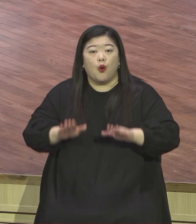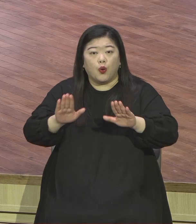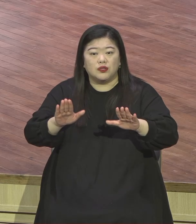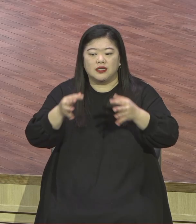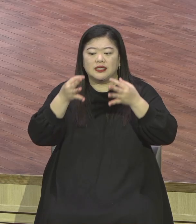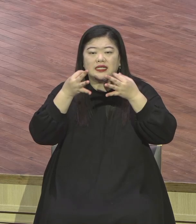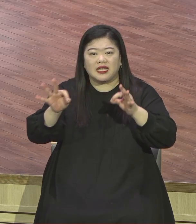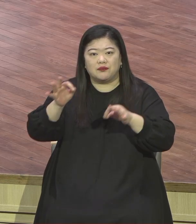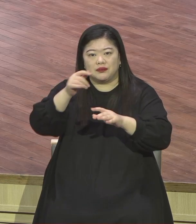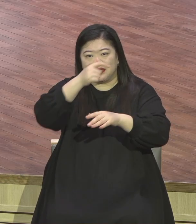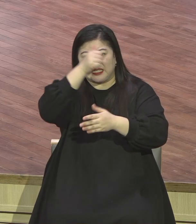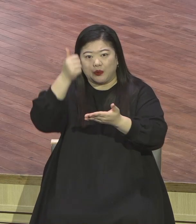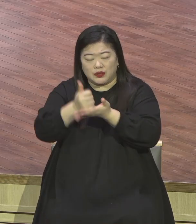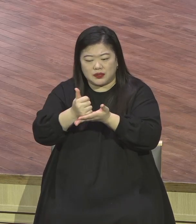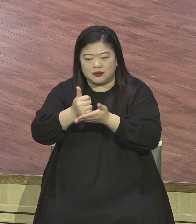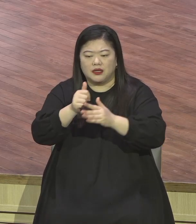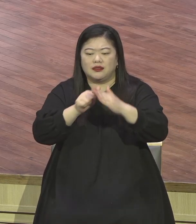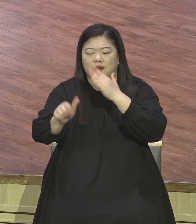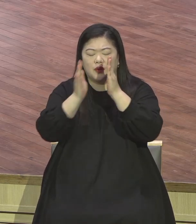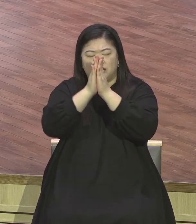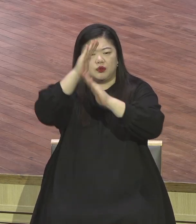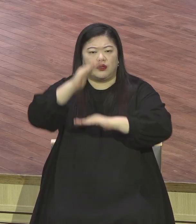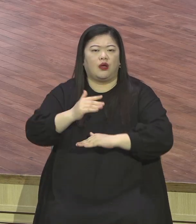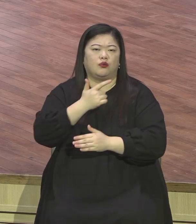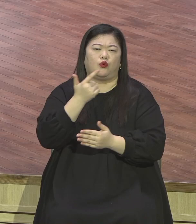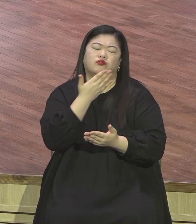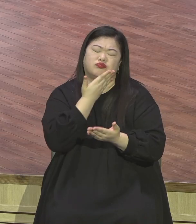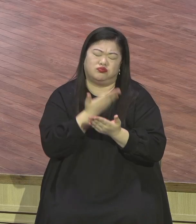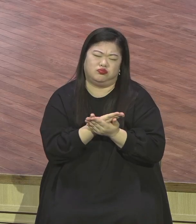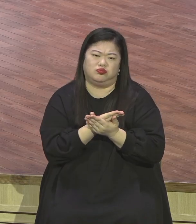그대로 그대로 완전 복음이야 그대로